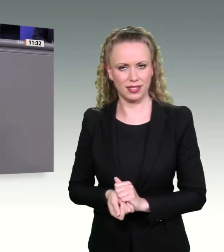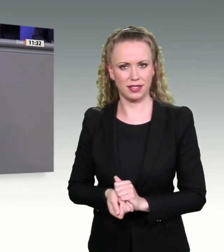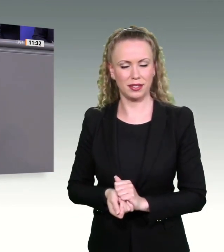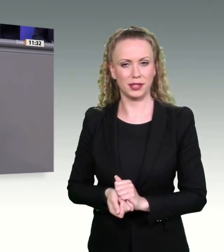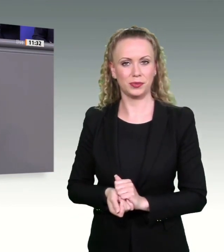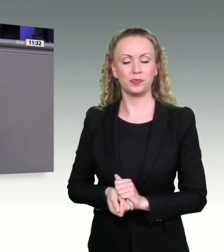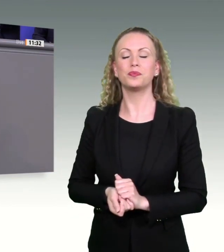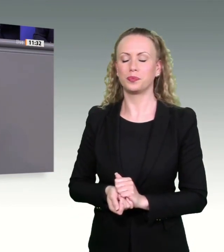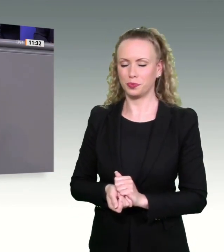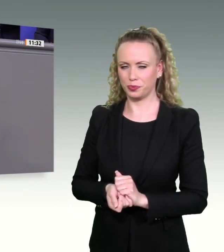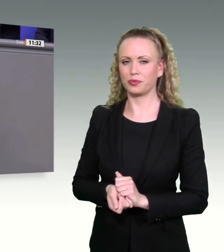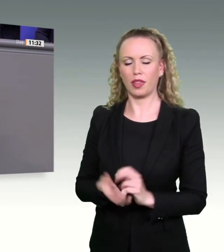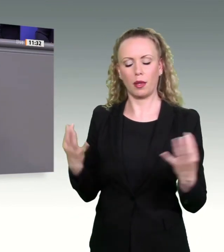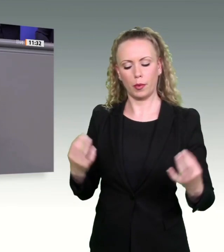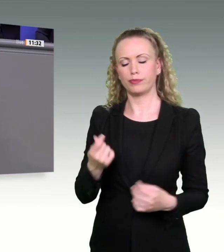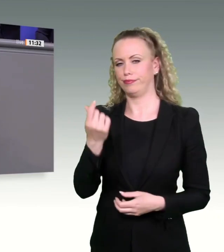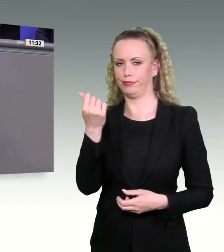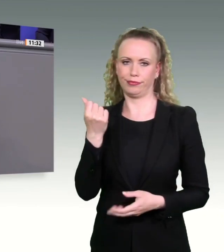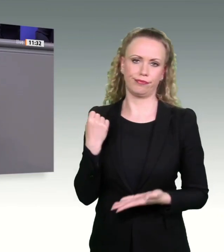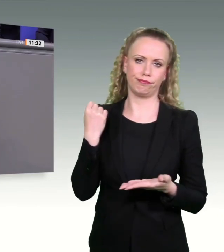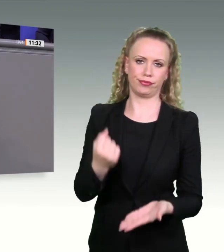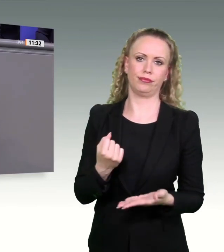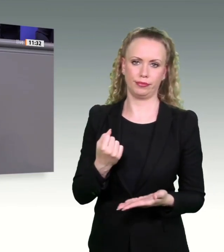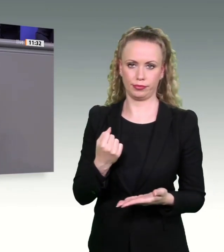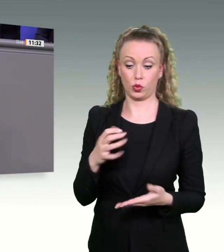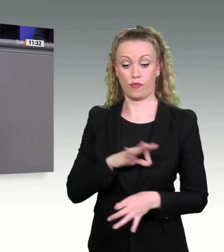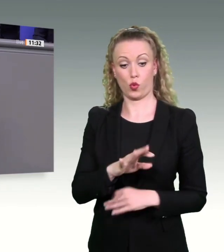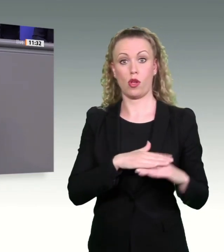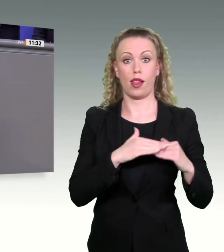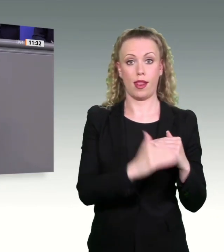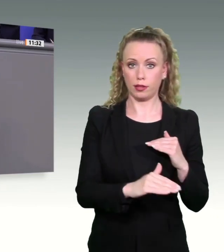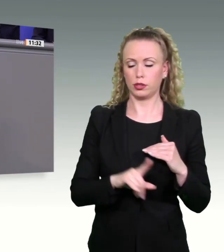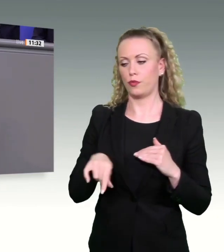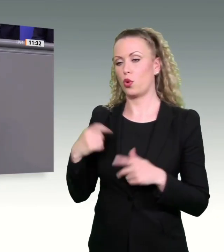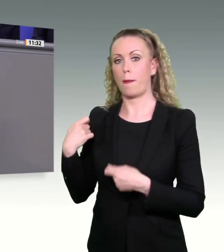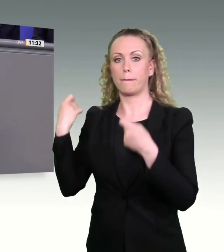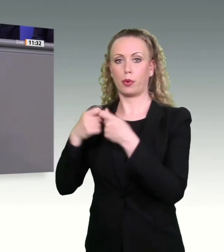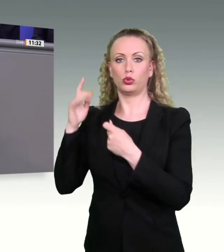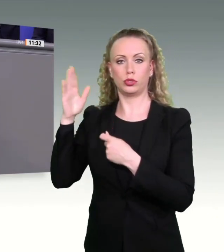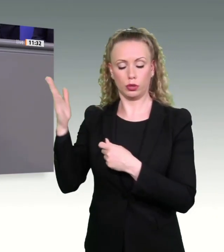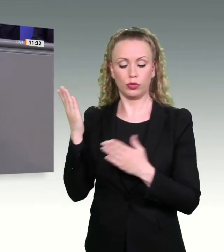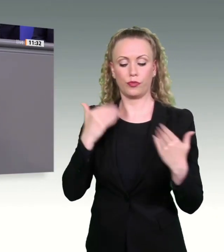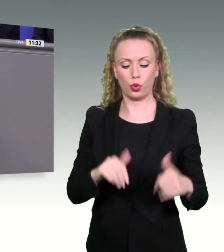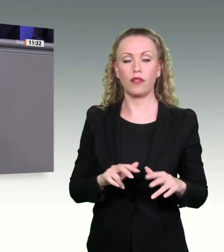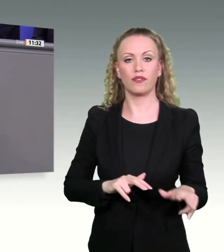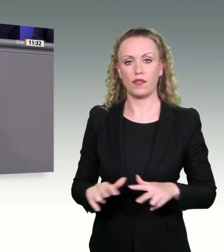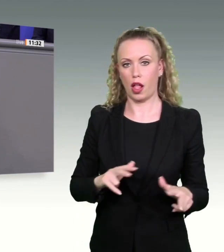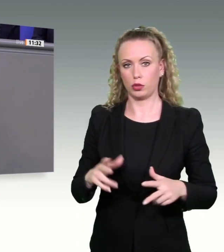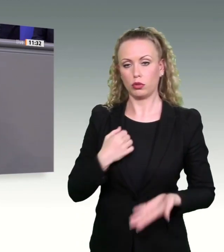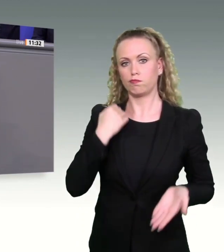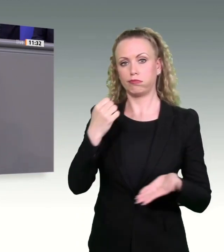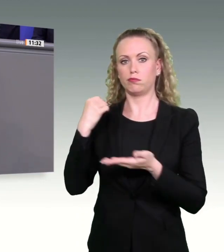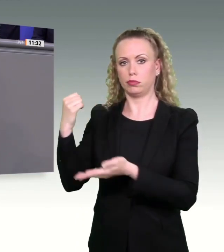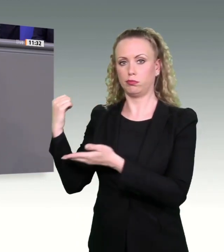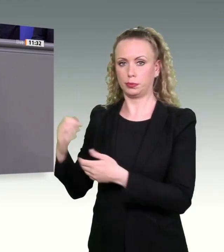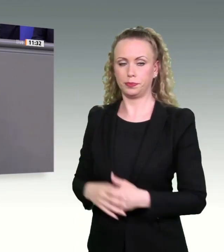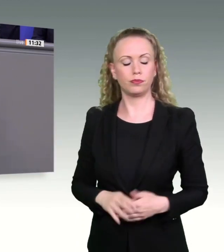abgesicherte finanzielle Ausstattung der Länder, des Bundes und der Verwaltung. Und zweitens, wir